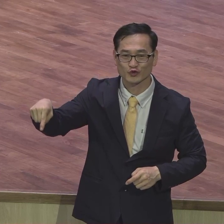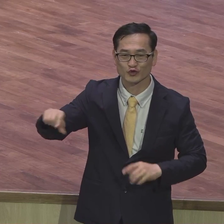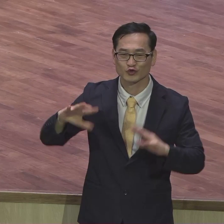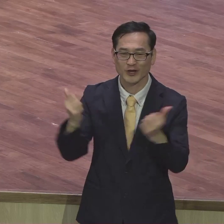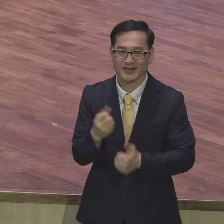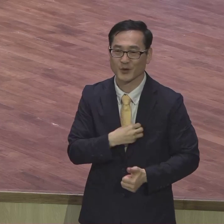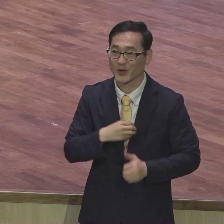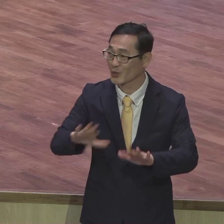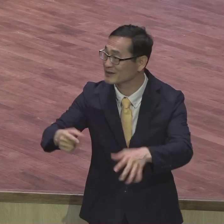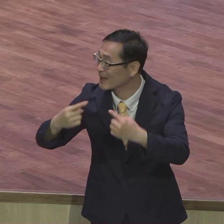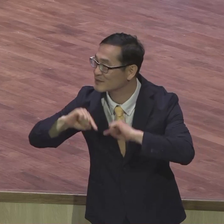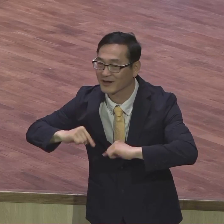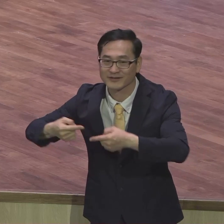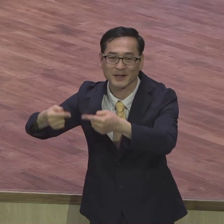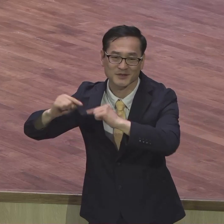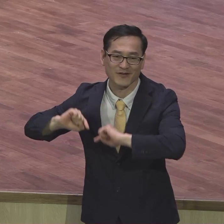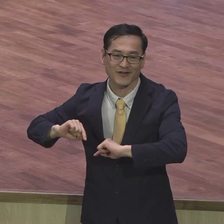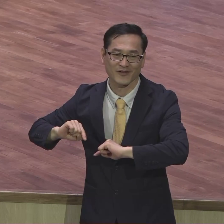난 잘 몰라 양천을